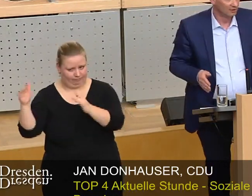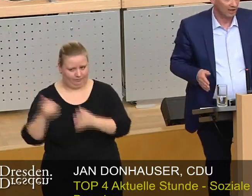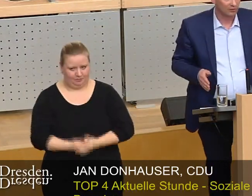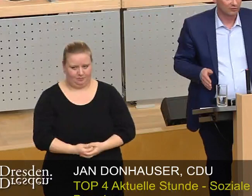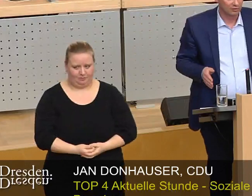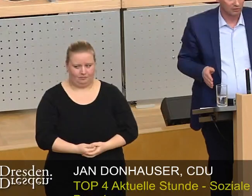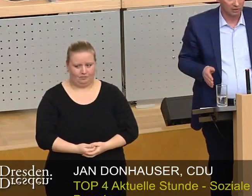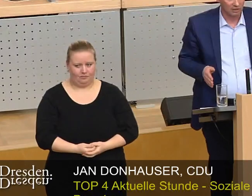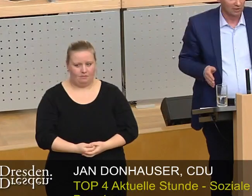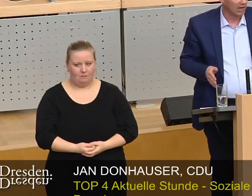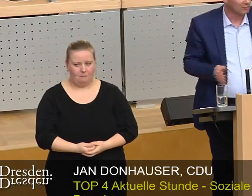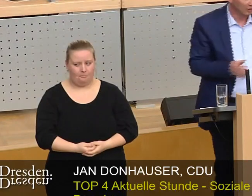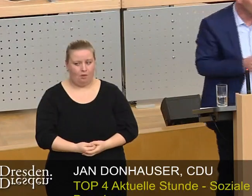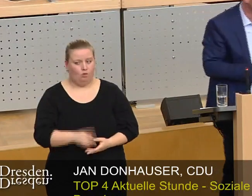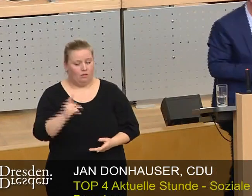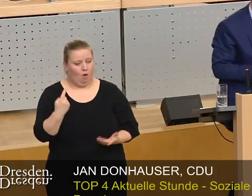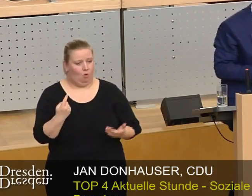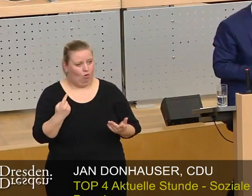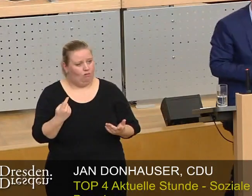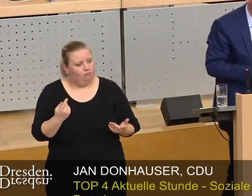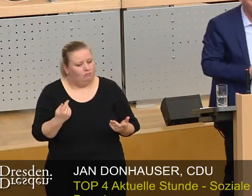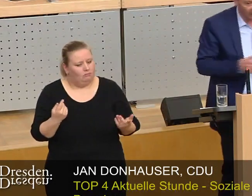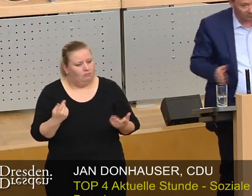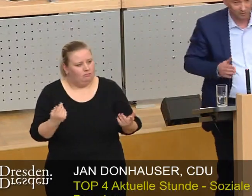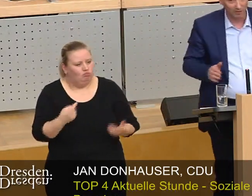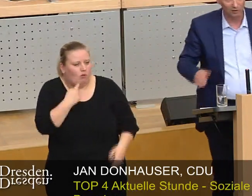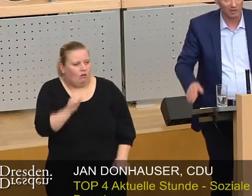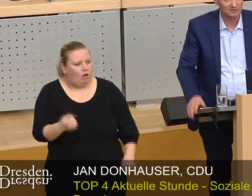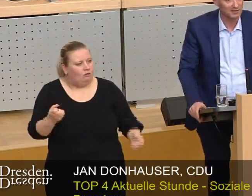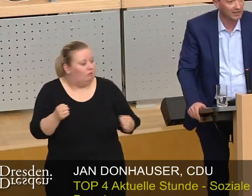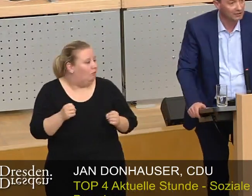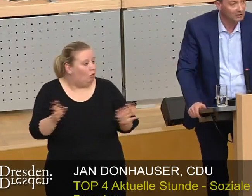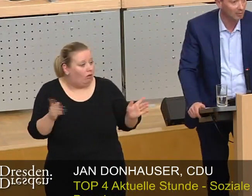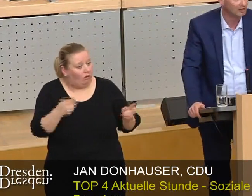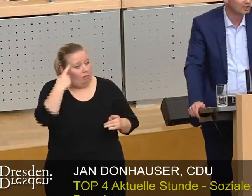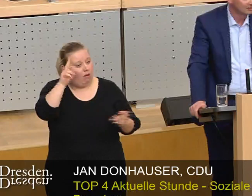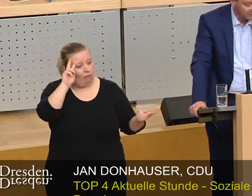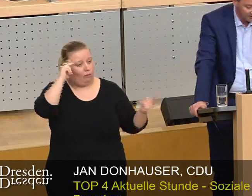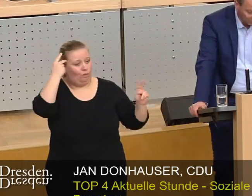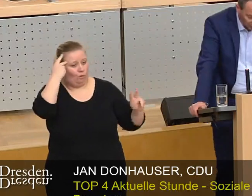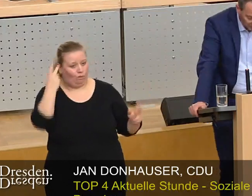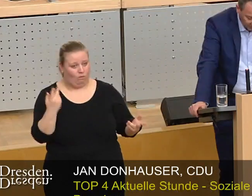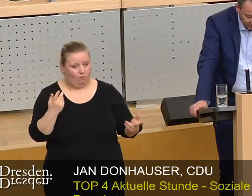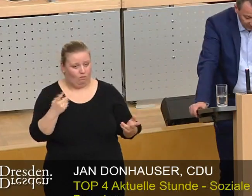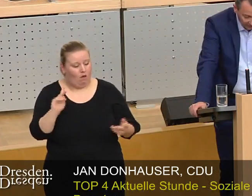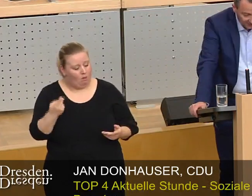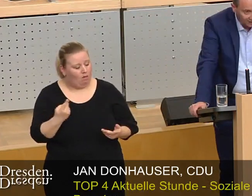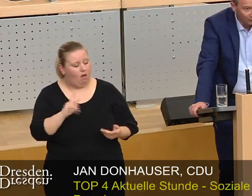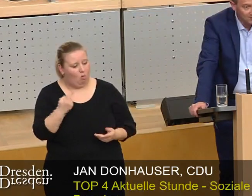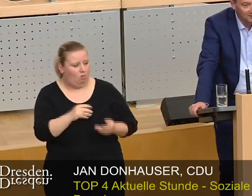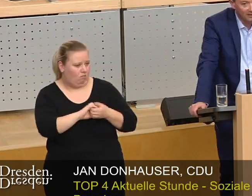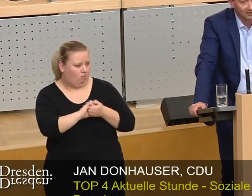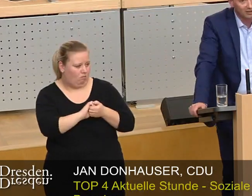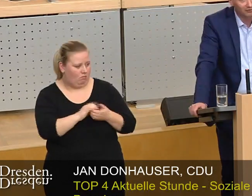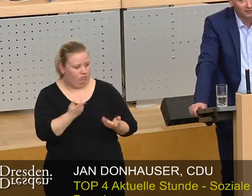Und da kann man immer auch sagen, okay, die Meinung hat sich geändert, aber das wäre zum Beispiel eine